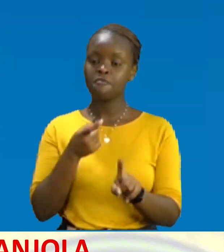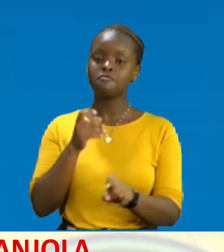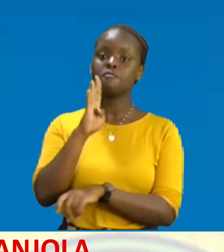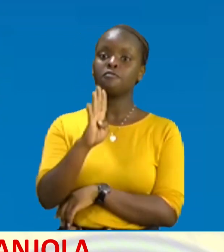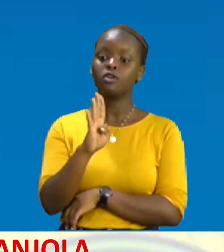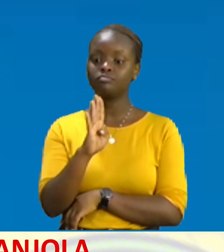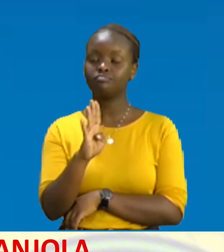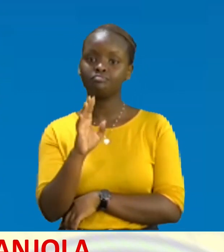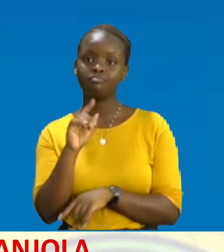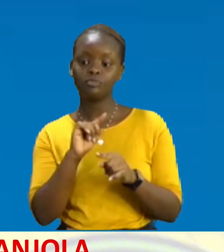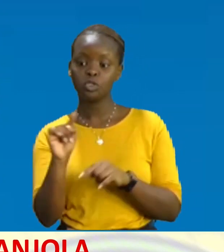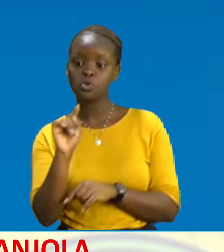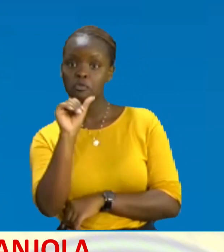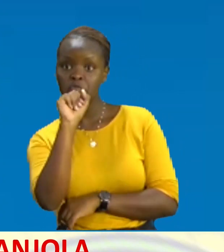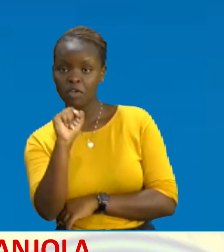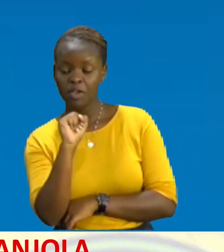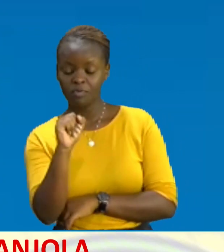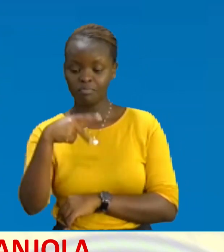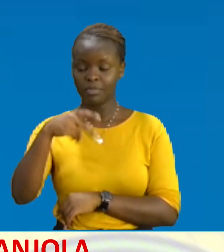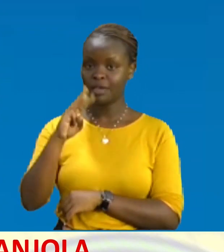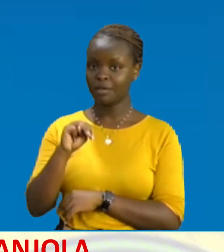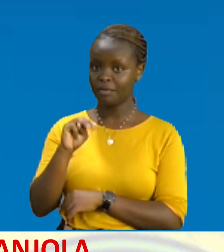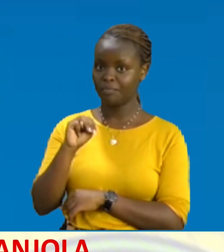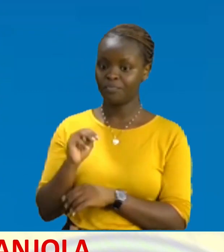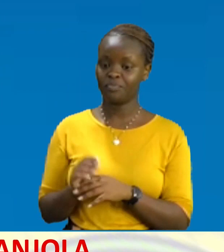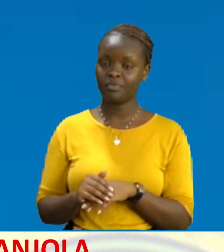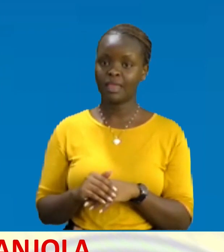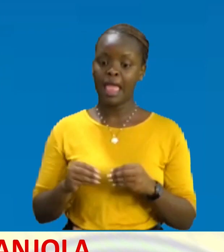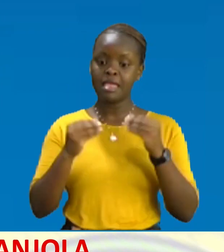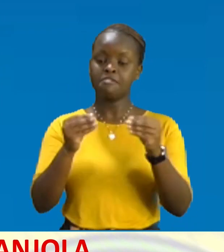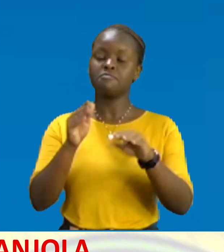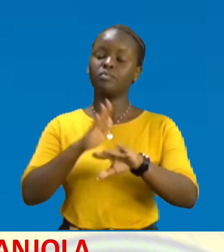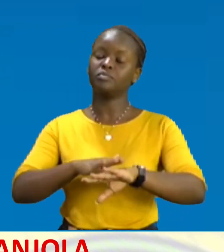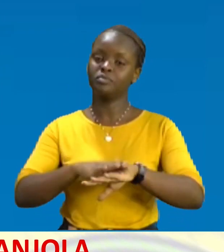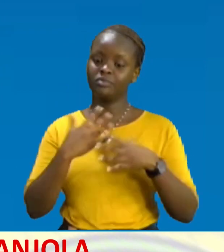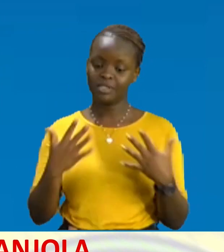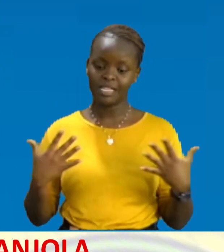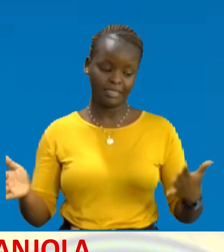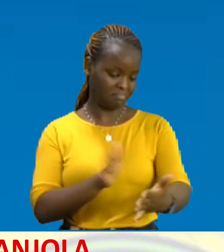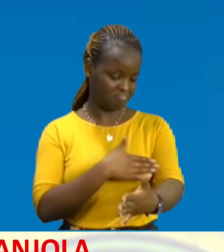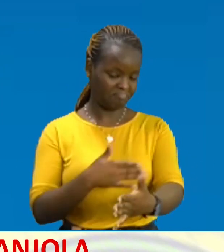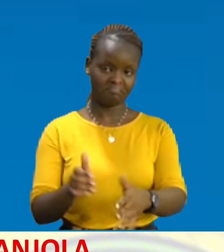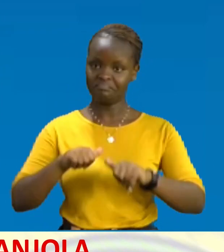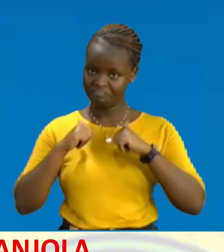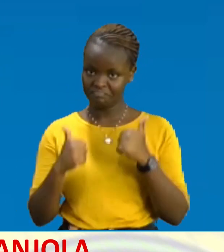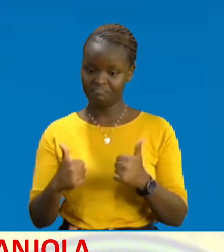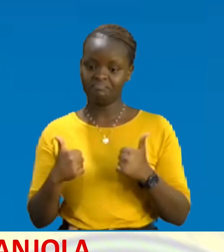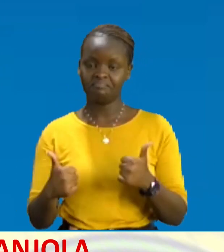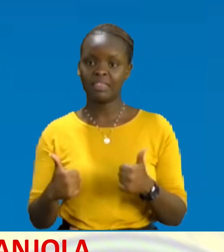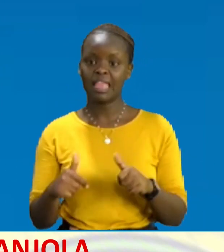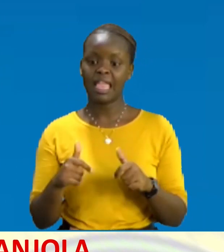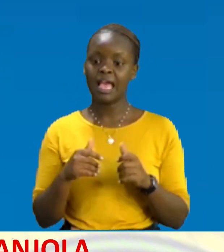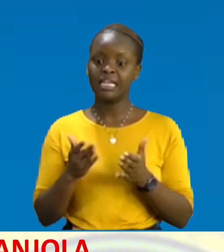na mbili Jioni Wanatupata tukiwa Hapa Tunakupeperushia Mambo mazuri Manyimbo mazuri Watumishi